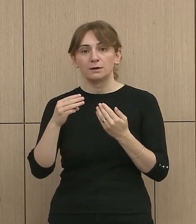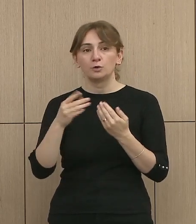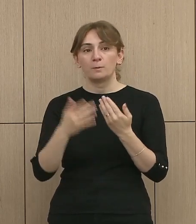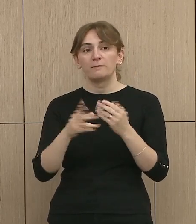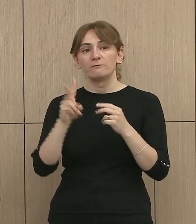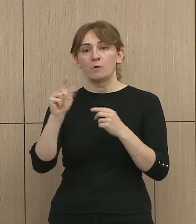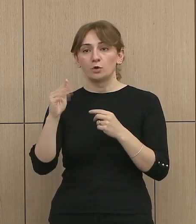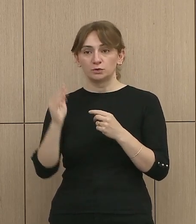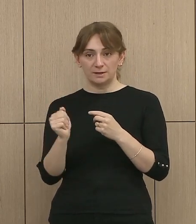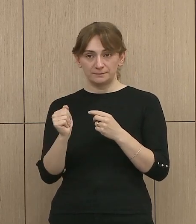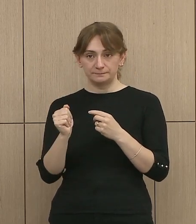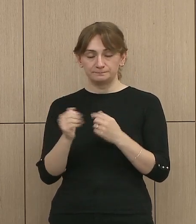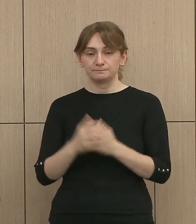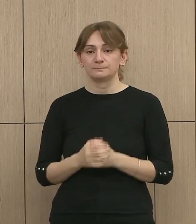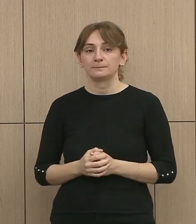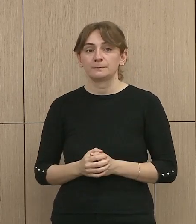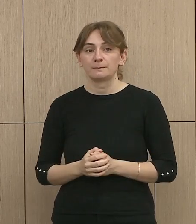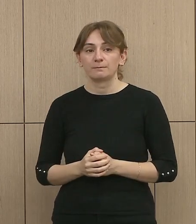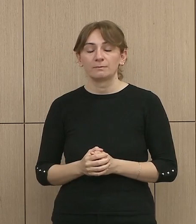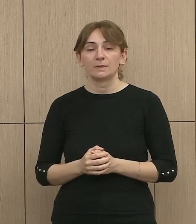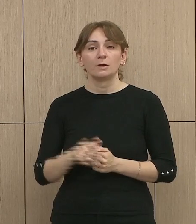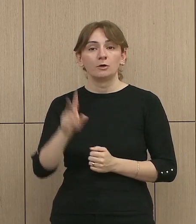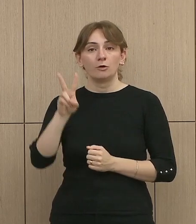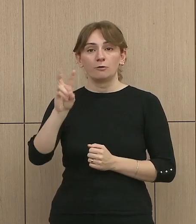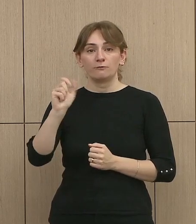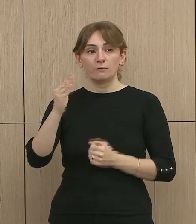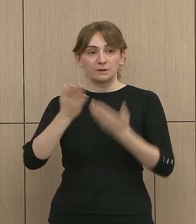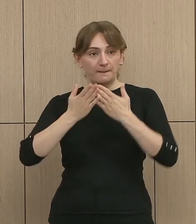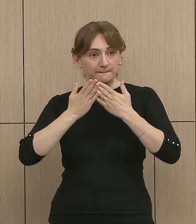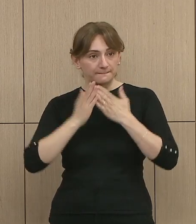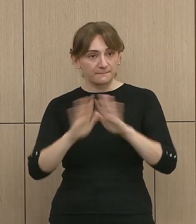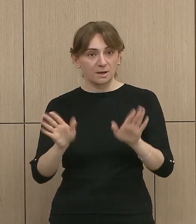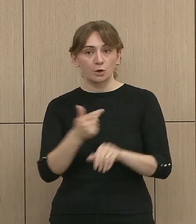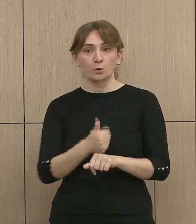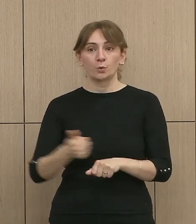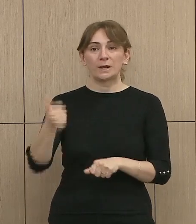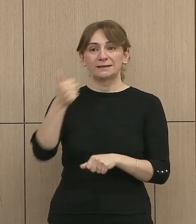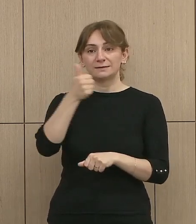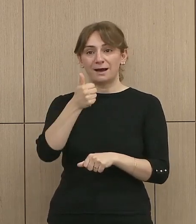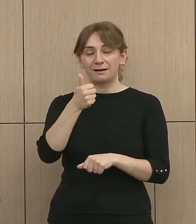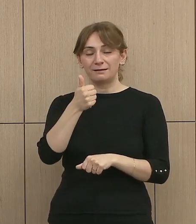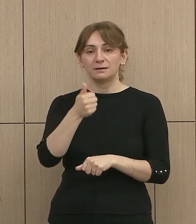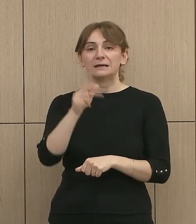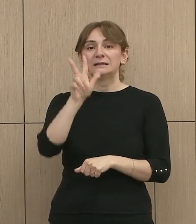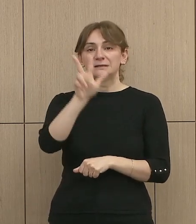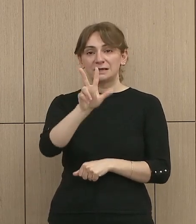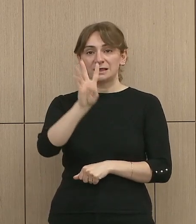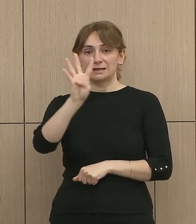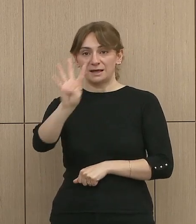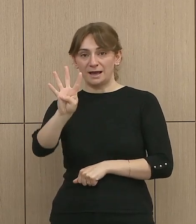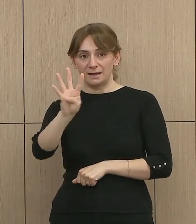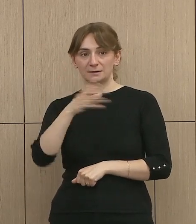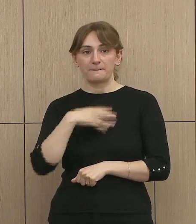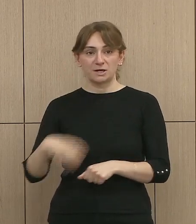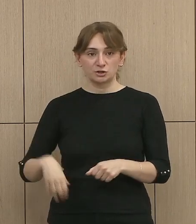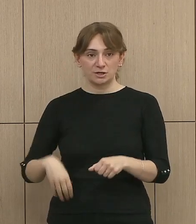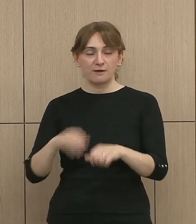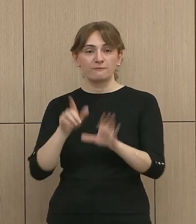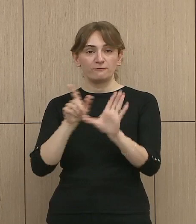përfunduar procesi për nëmërimin e fletet votinë përkretarë në 34 bashki, Blor,